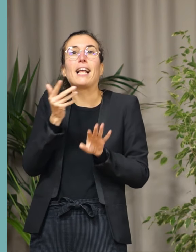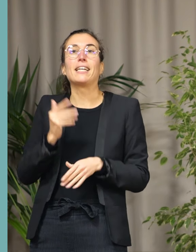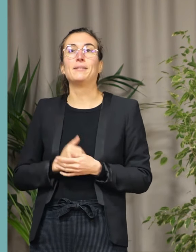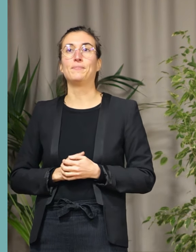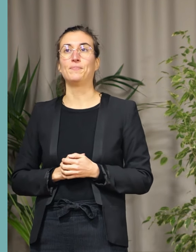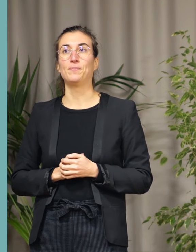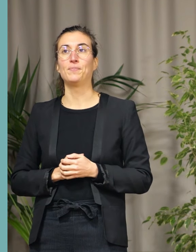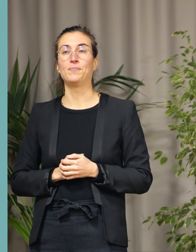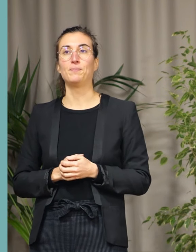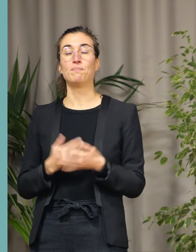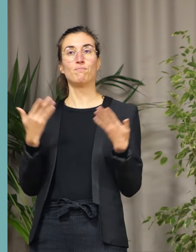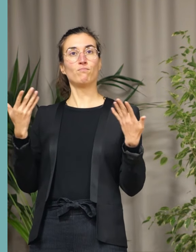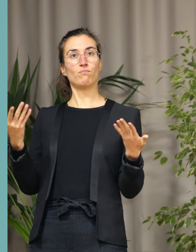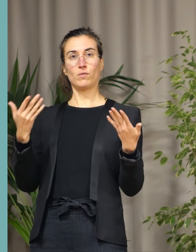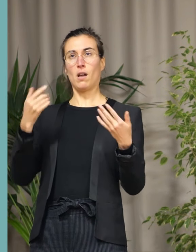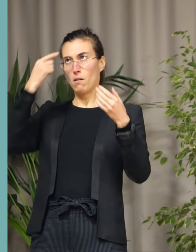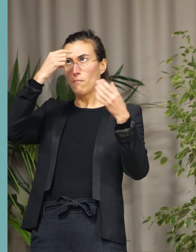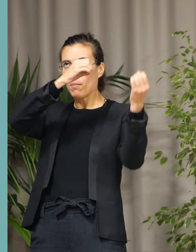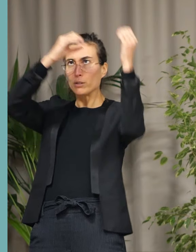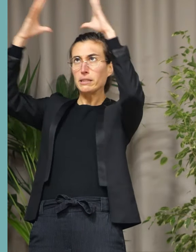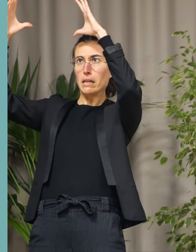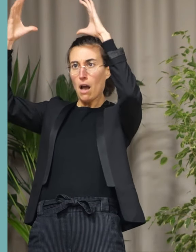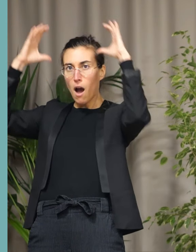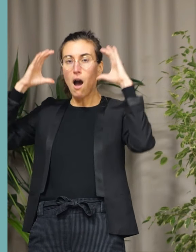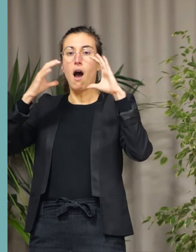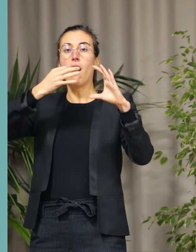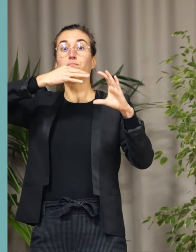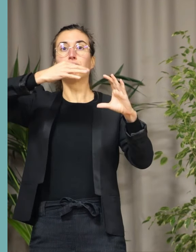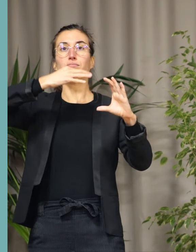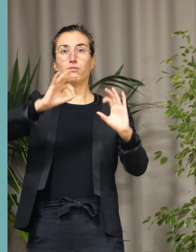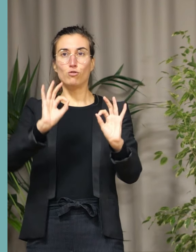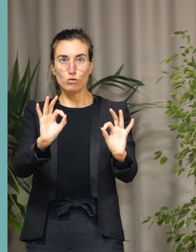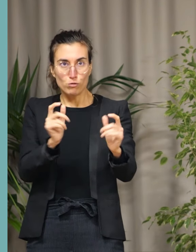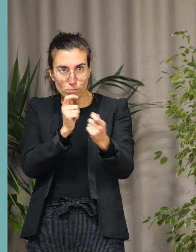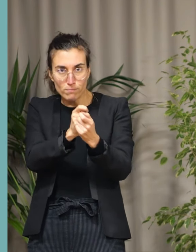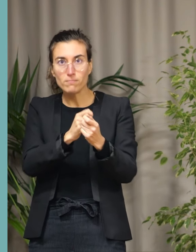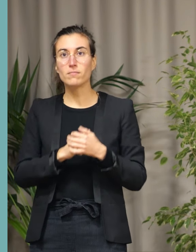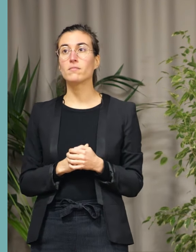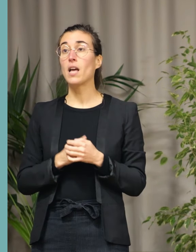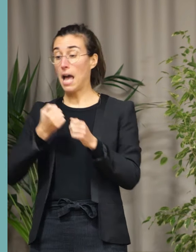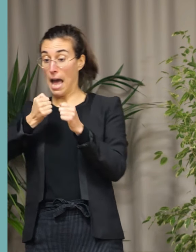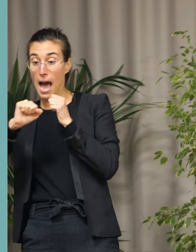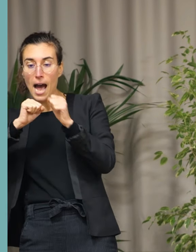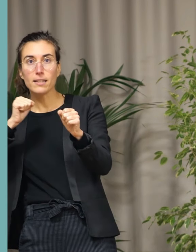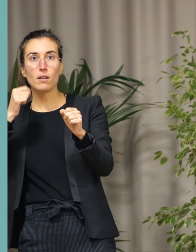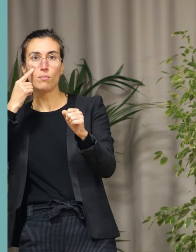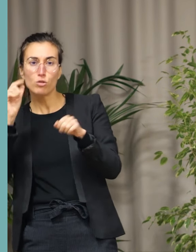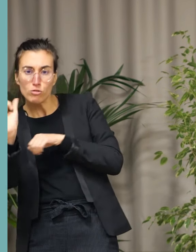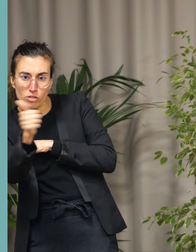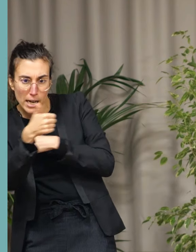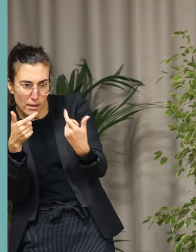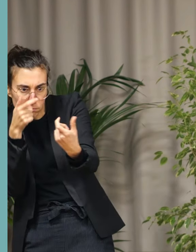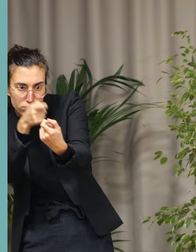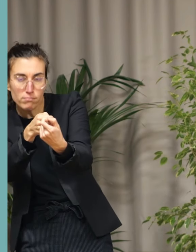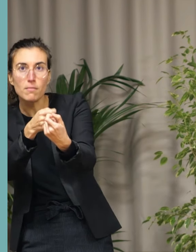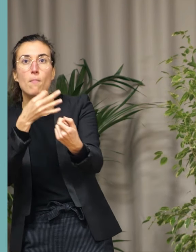traduisent ma pensée, que nos actes profitent au mieux à chacun, que nos ambitions et nos